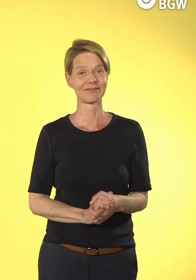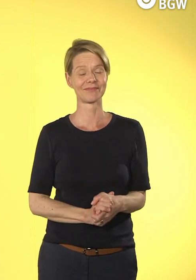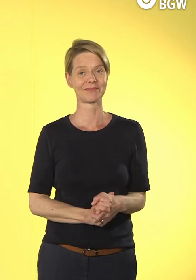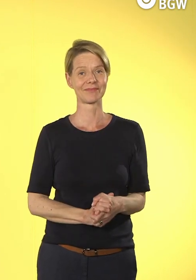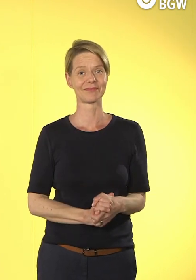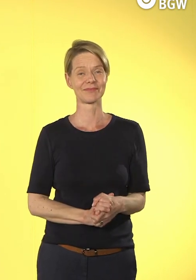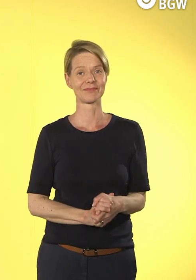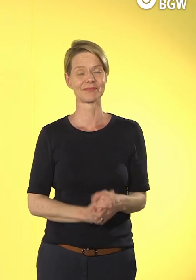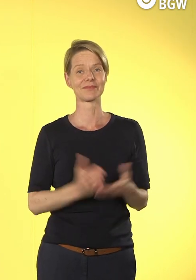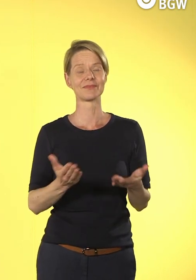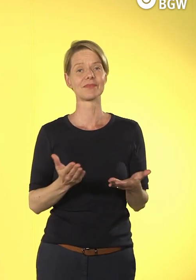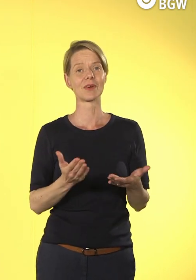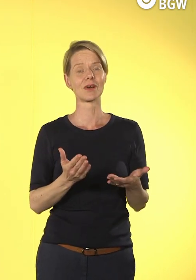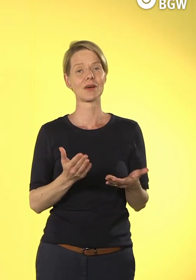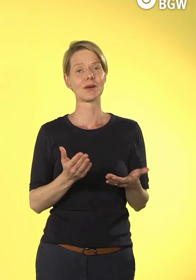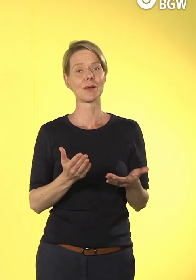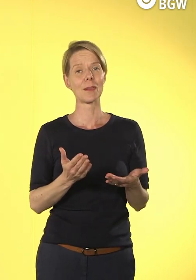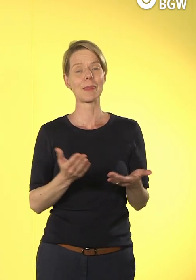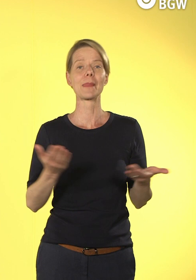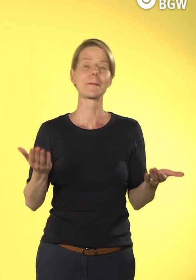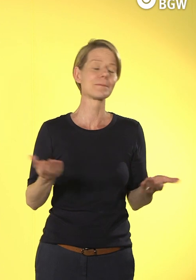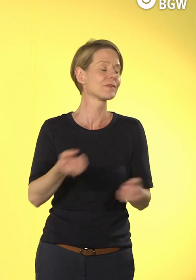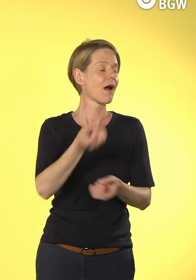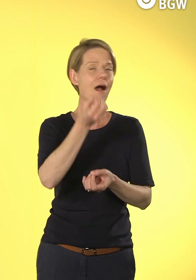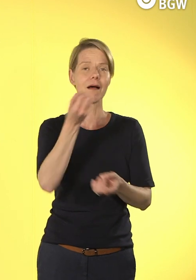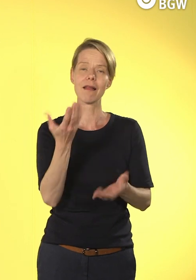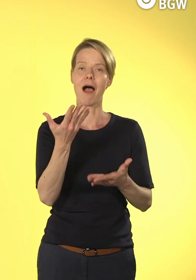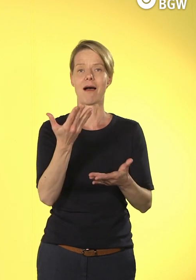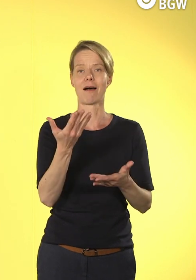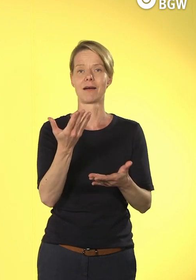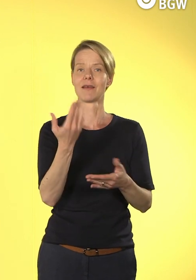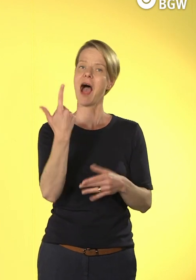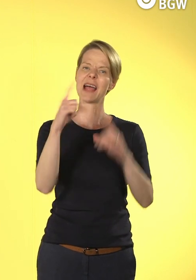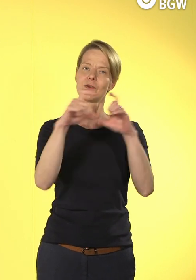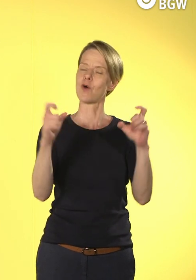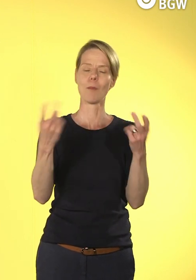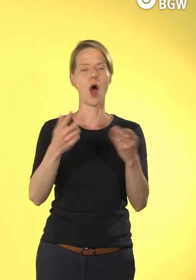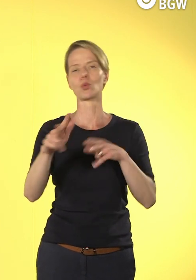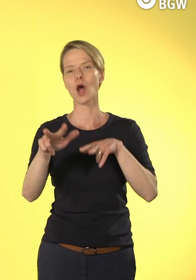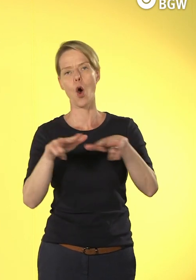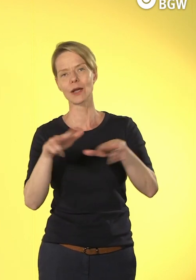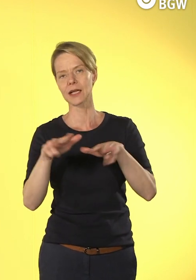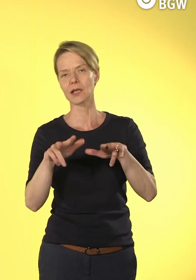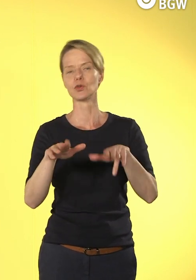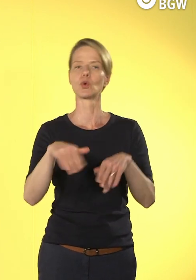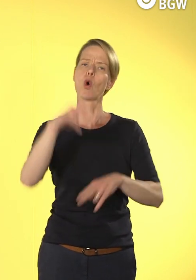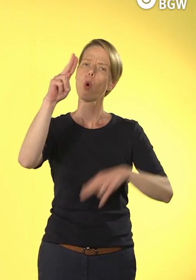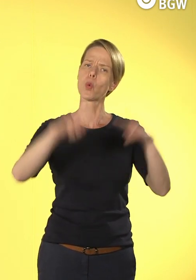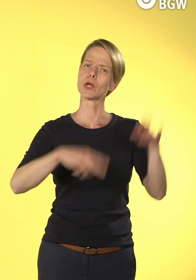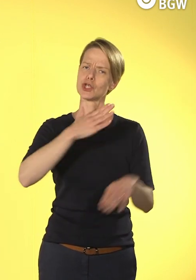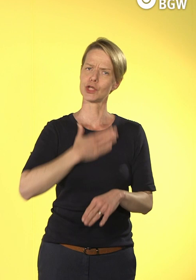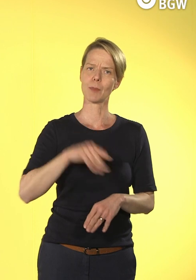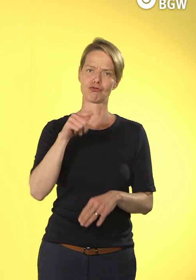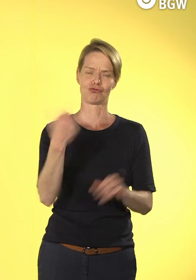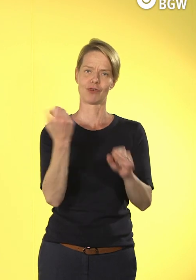Die Frage ist insofern, also natürlich gibt es sehr, sehr unterschiedliche Haltungen, gibt sehr unterschiedliche Kompetenzen